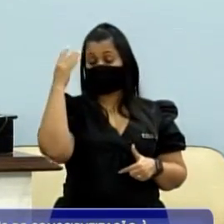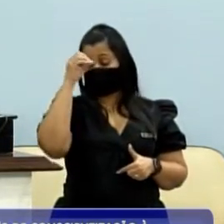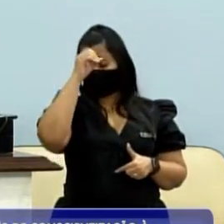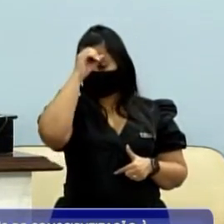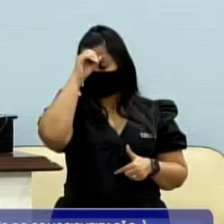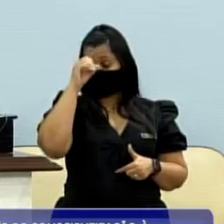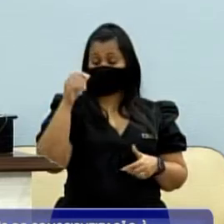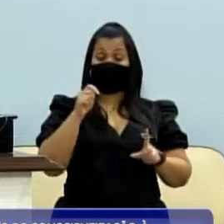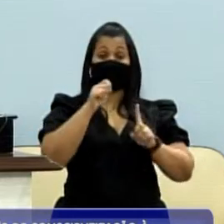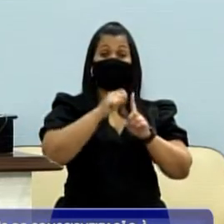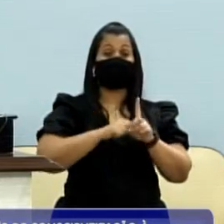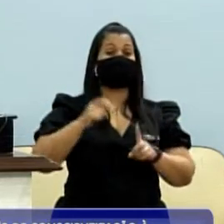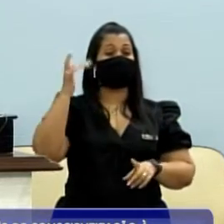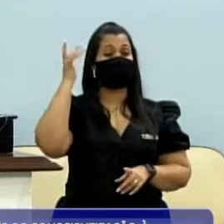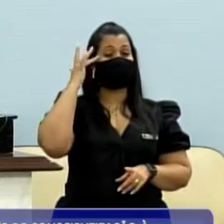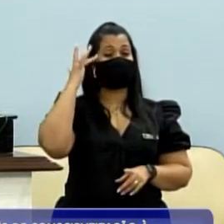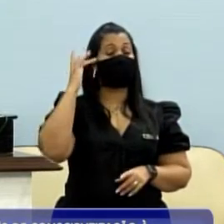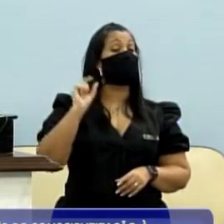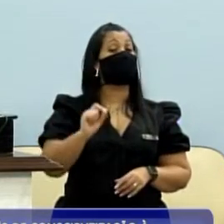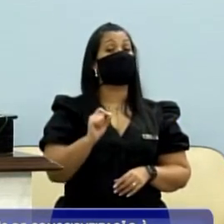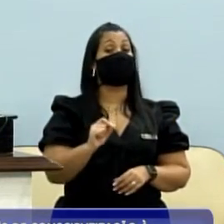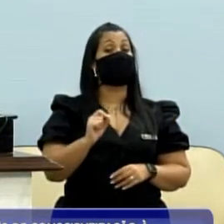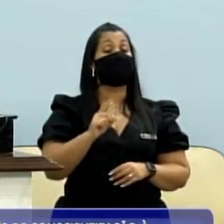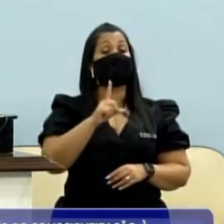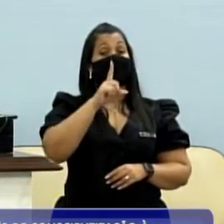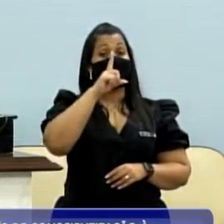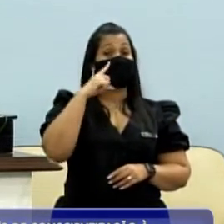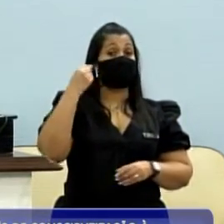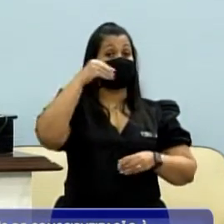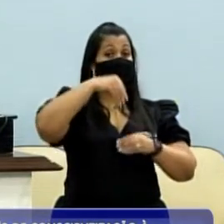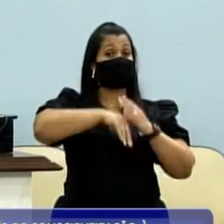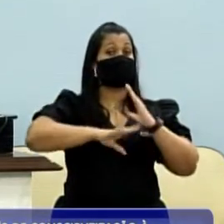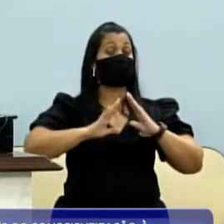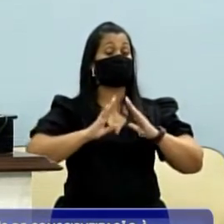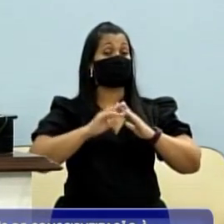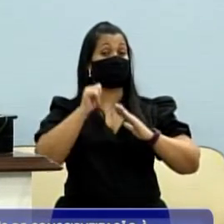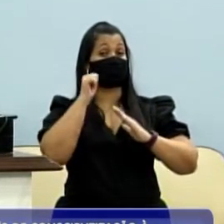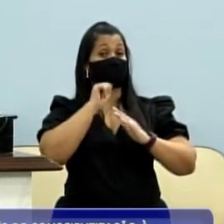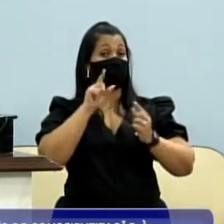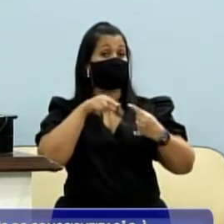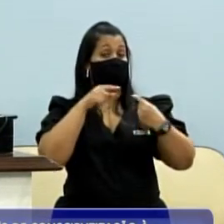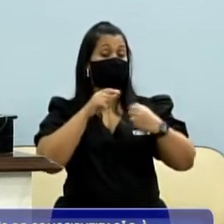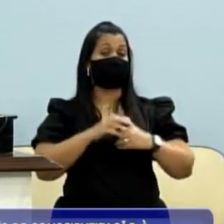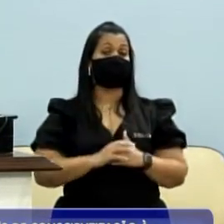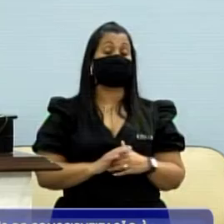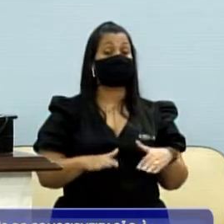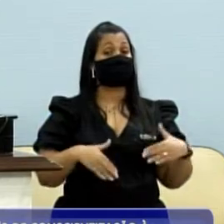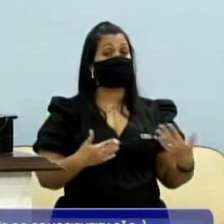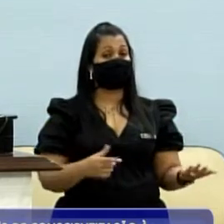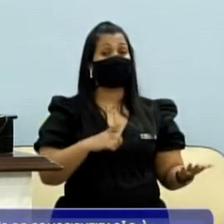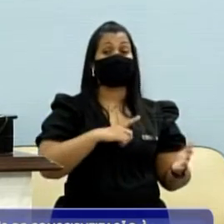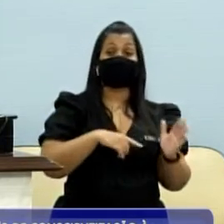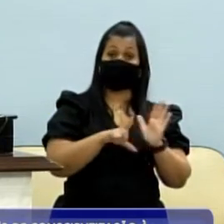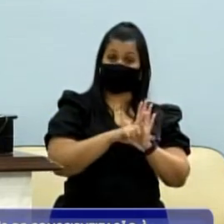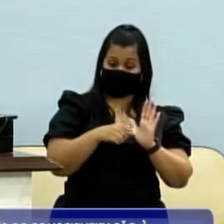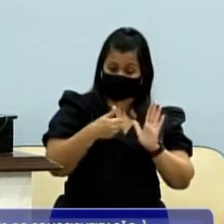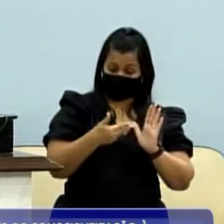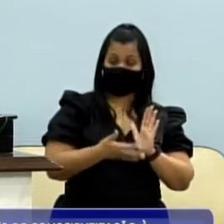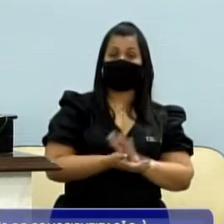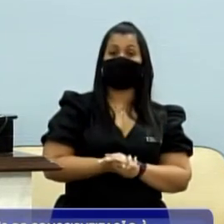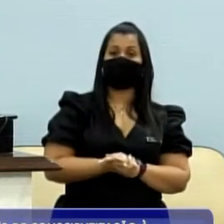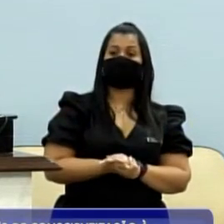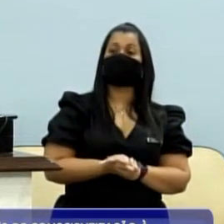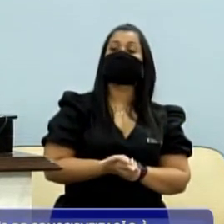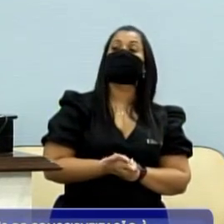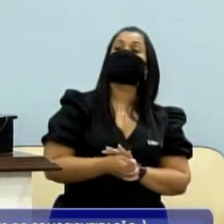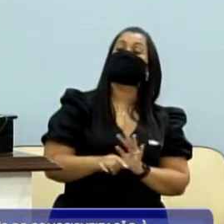conscientização pela violência doméstica contra a mulher. E eu tenho uma lei, uma lei